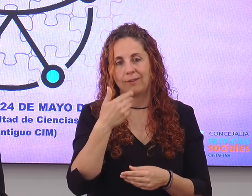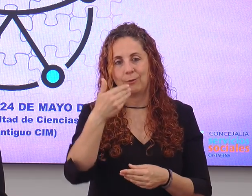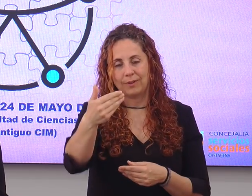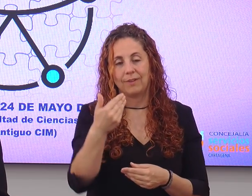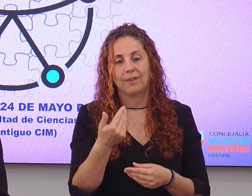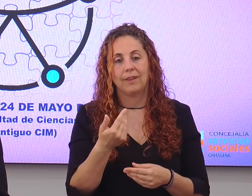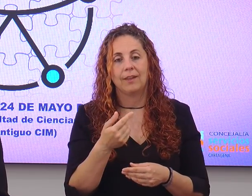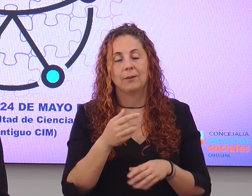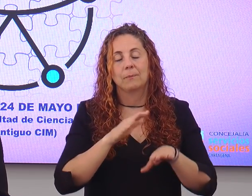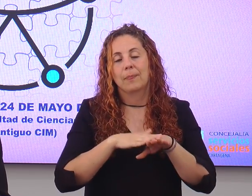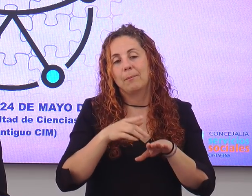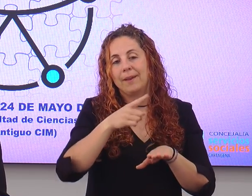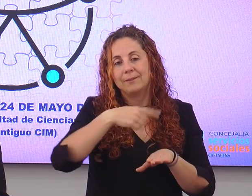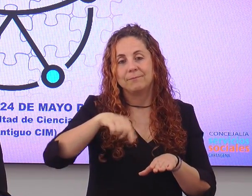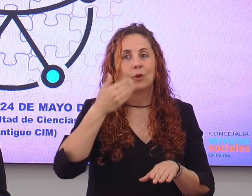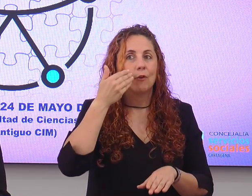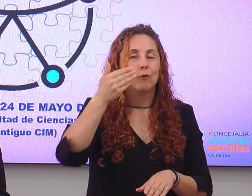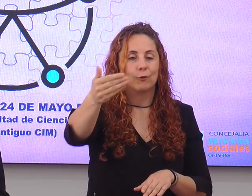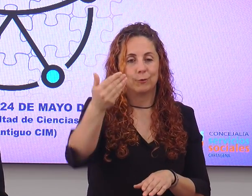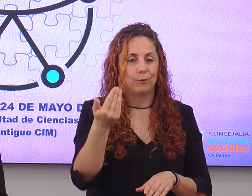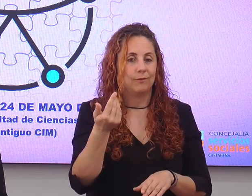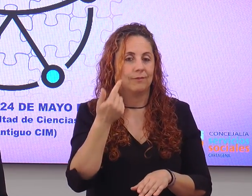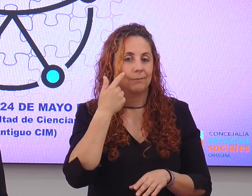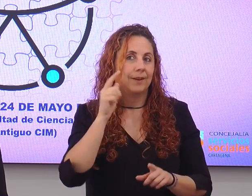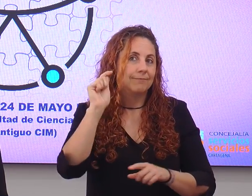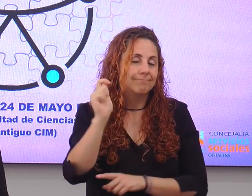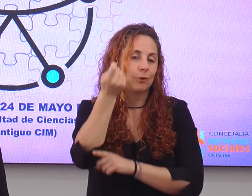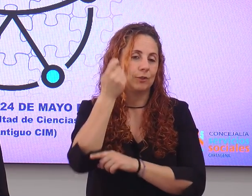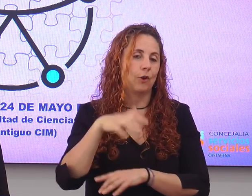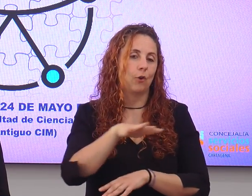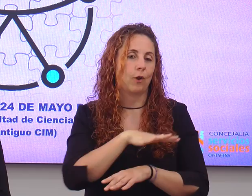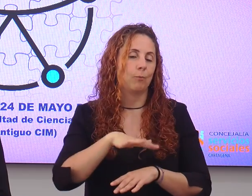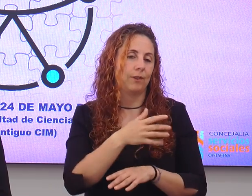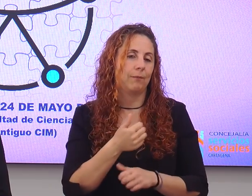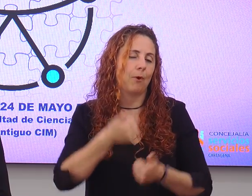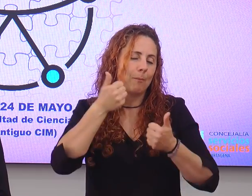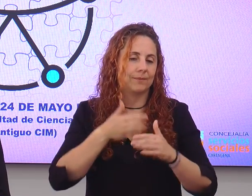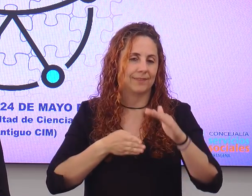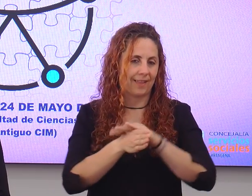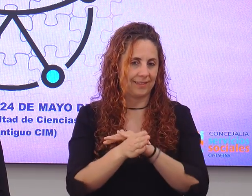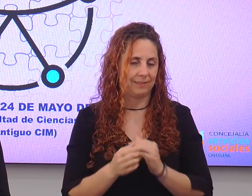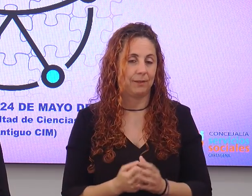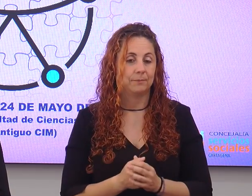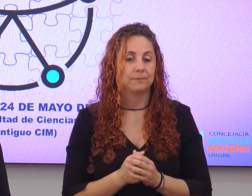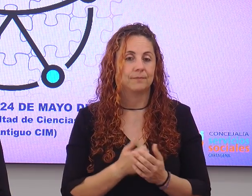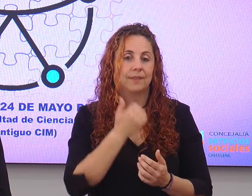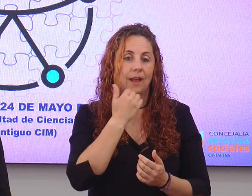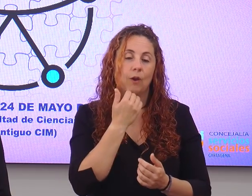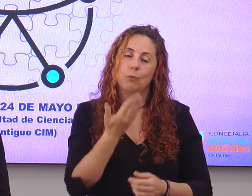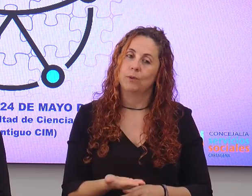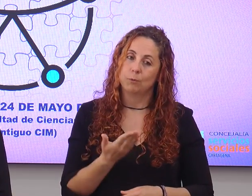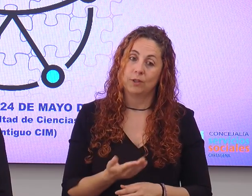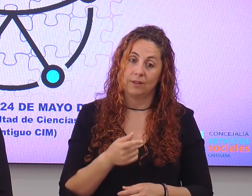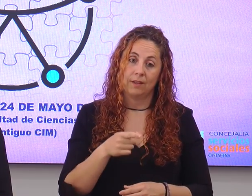para, de cara a conseguir un municipio más accesible. Algo muy